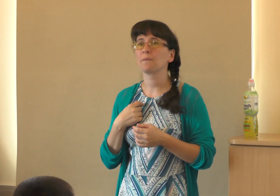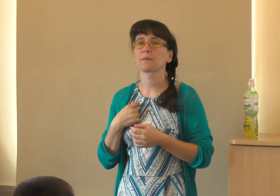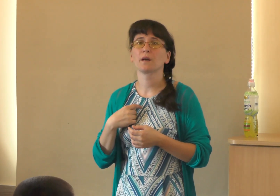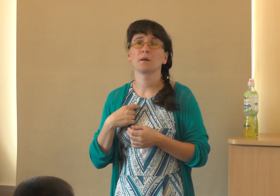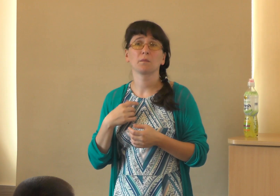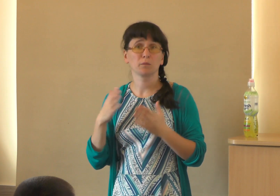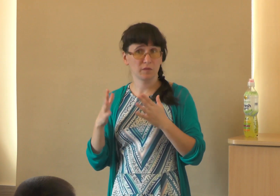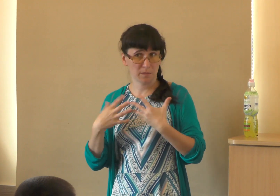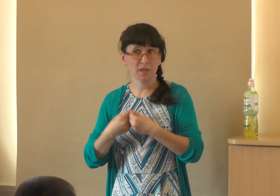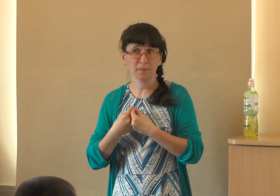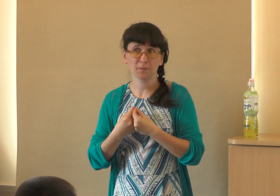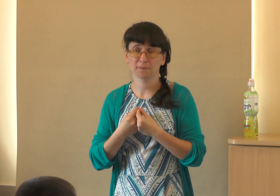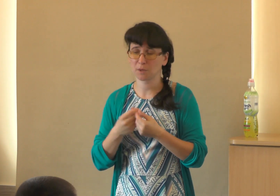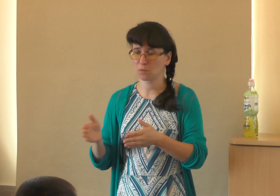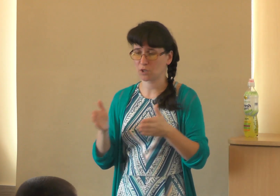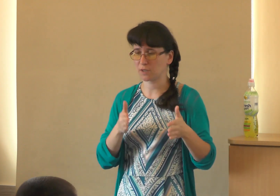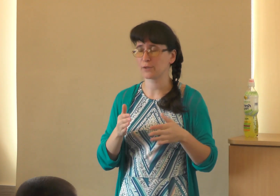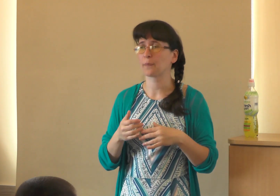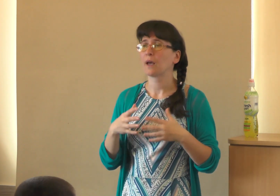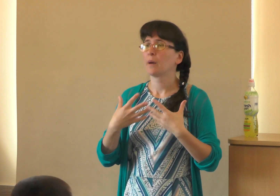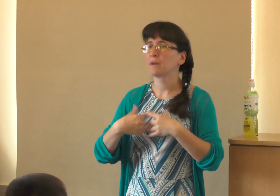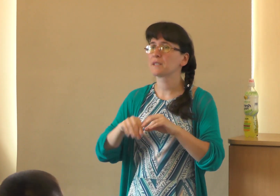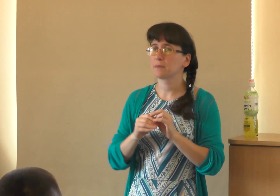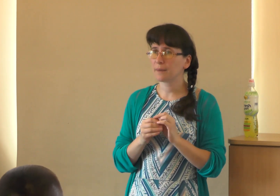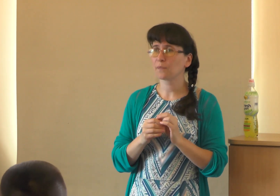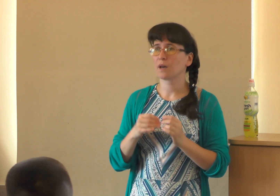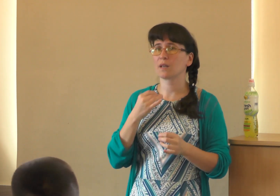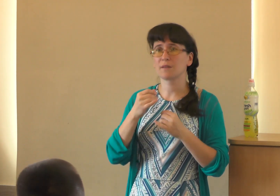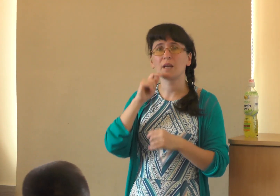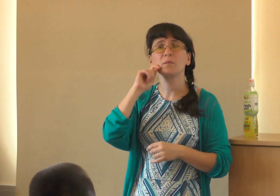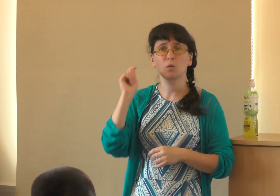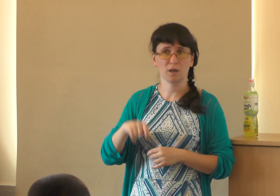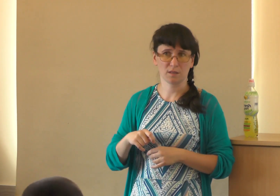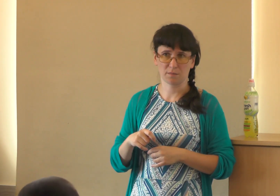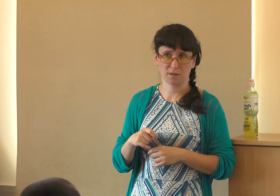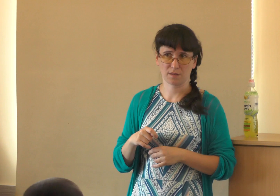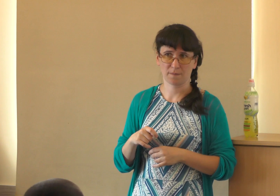в семье... Мы немножко отойдем. Мы в семье разговариваем на украинском языке.